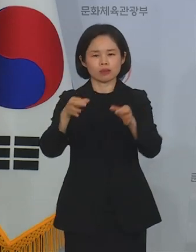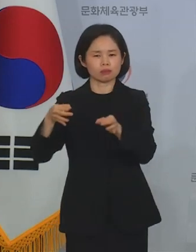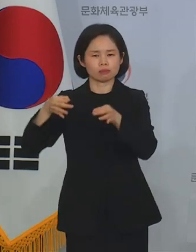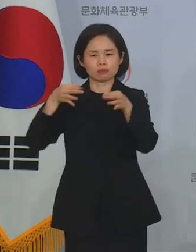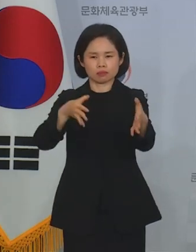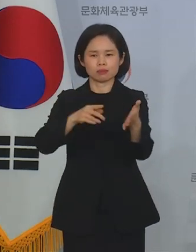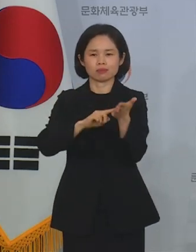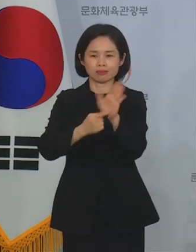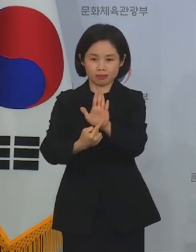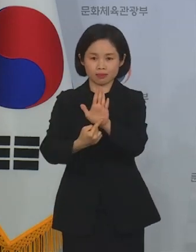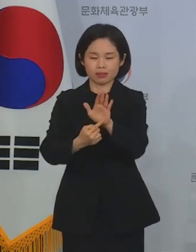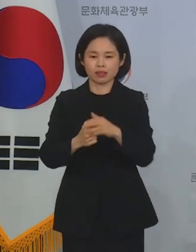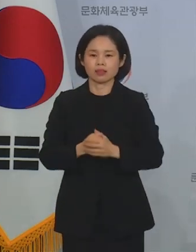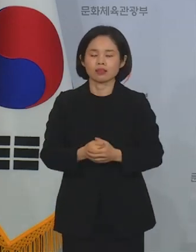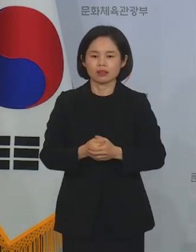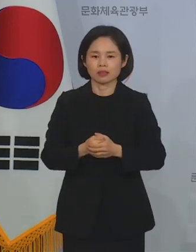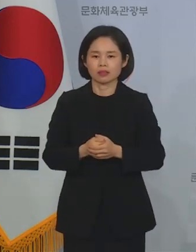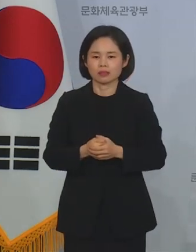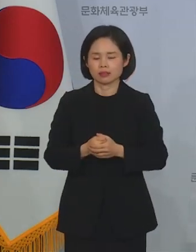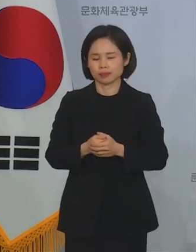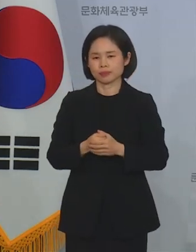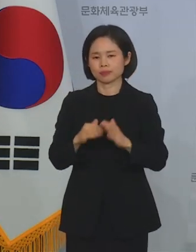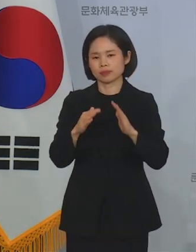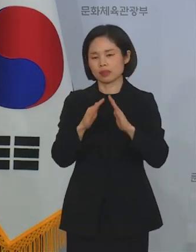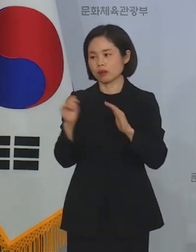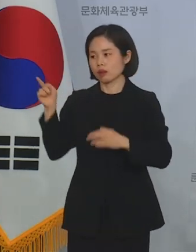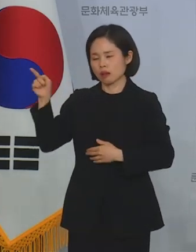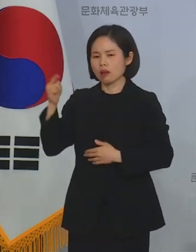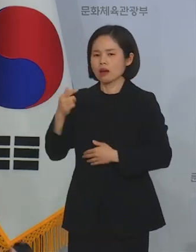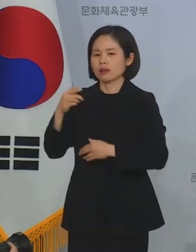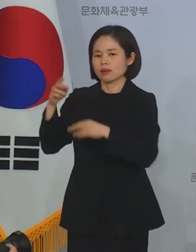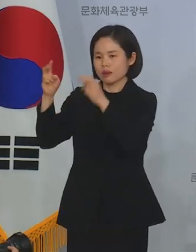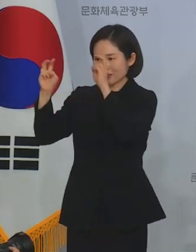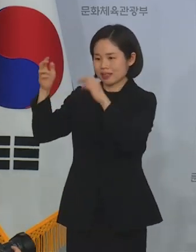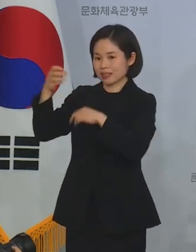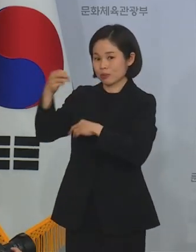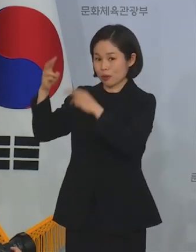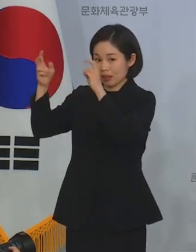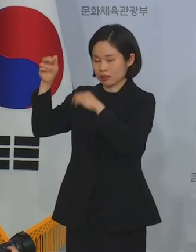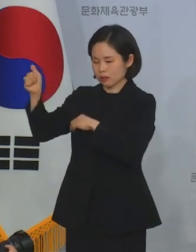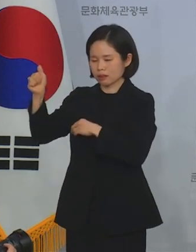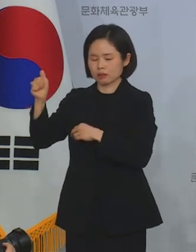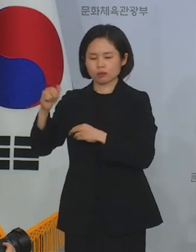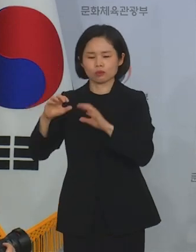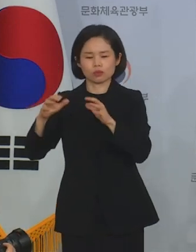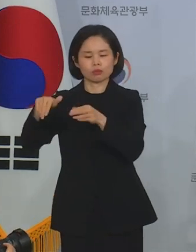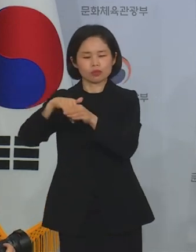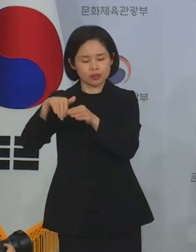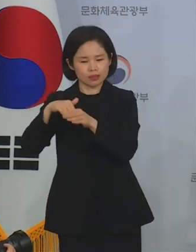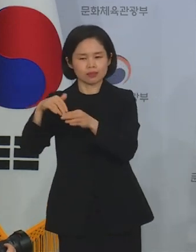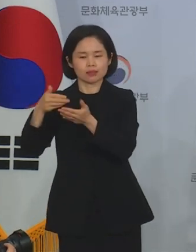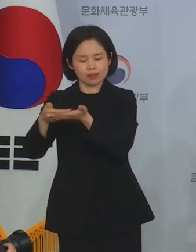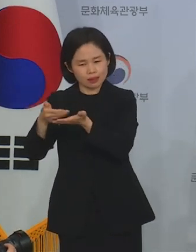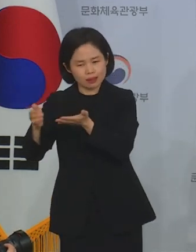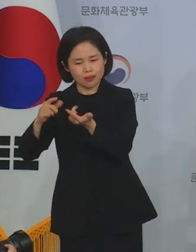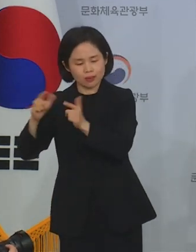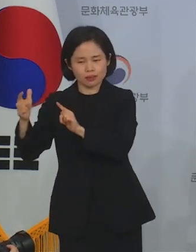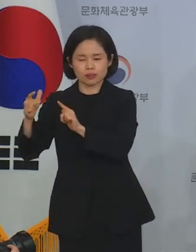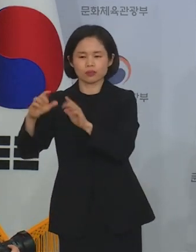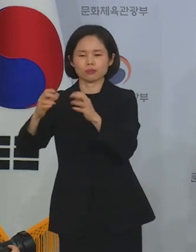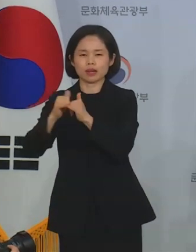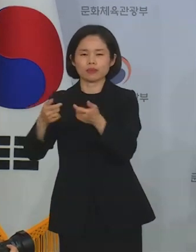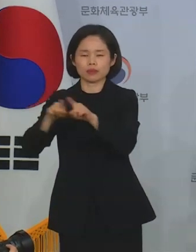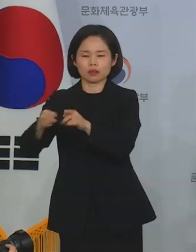기증하겠다고 밝혔습니다. 우리 문화재와 미술품에 대한 사랑의 뜻을 국민과 함께 나누었으면 한다라는